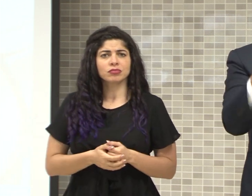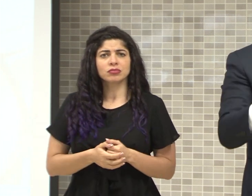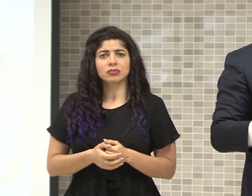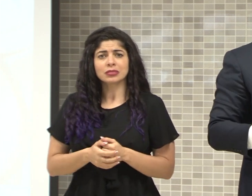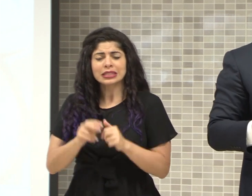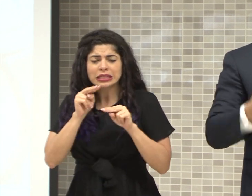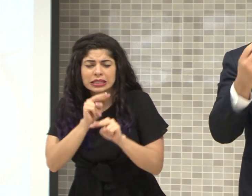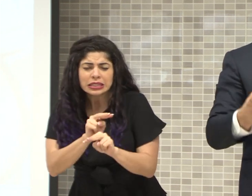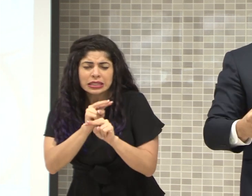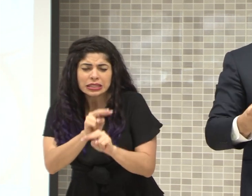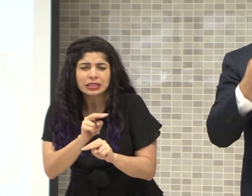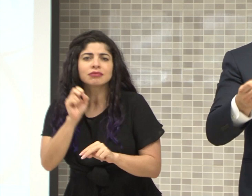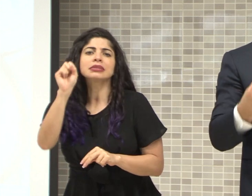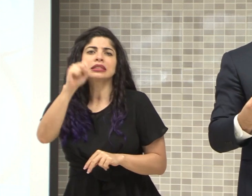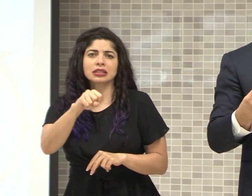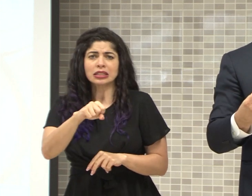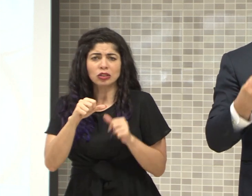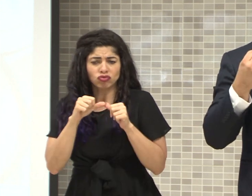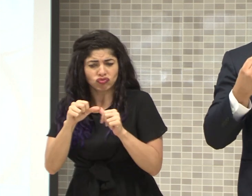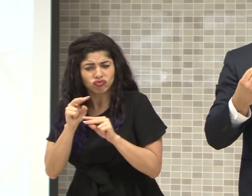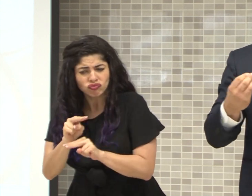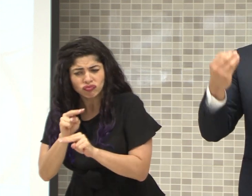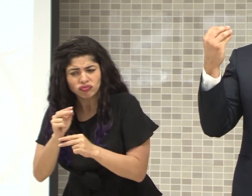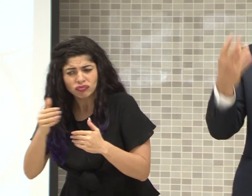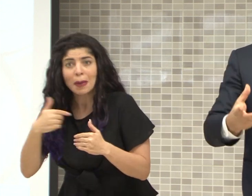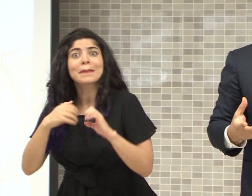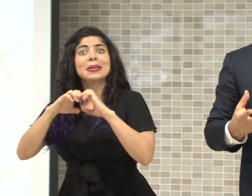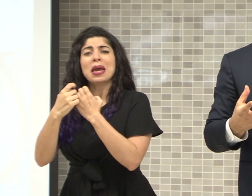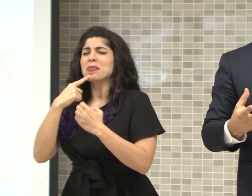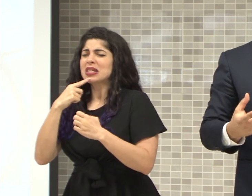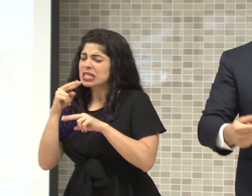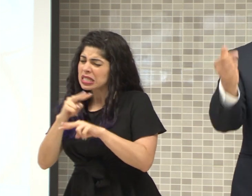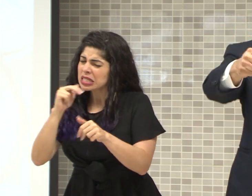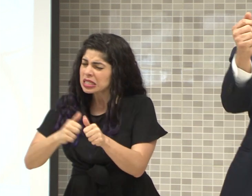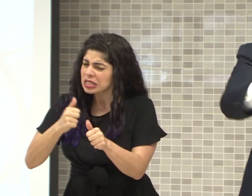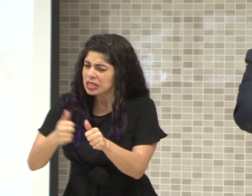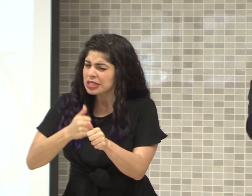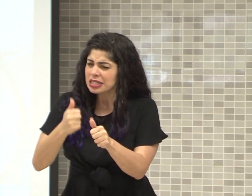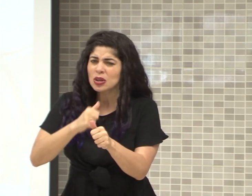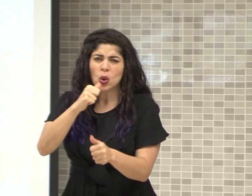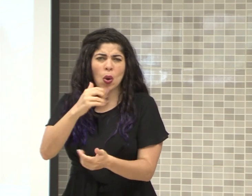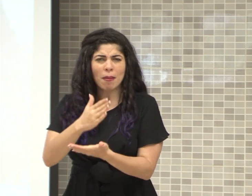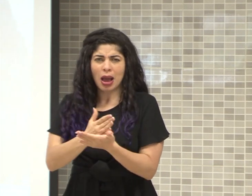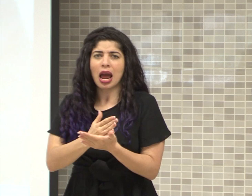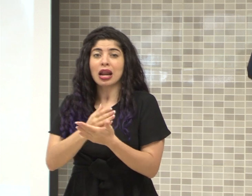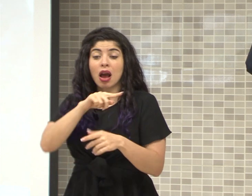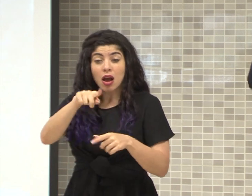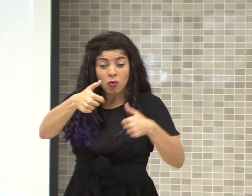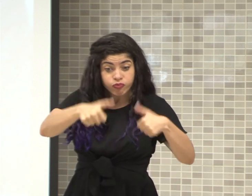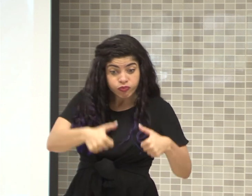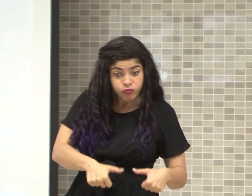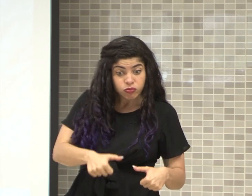El seguimiento, sí, demos seguimiento, como yo le he dicho a mi equipo, seguimiento feroz, de que lo que aquí, logremos acordar,